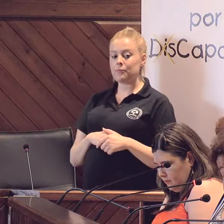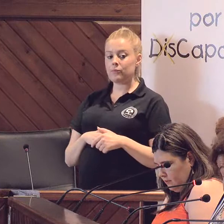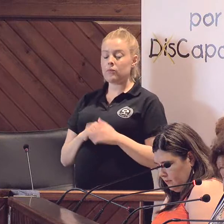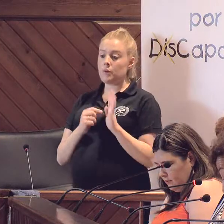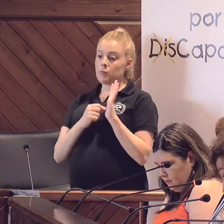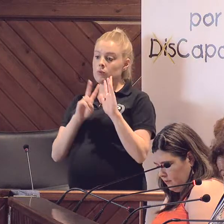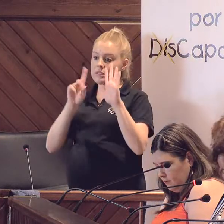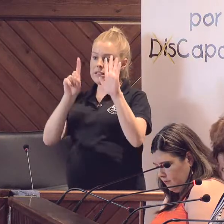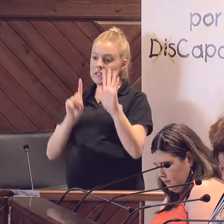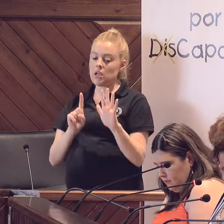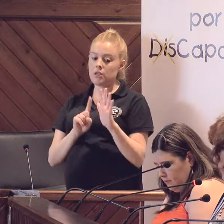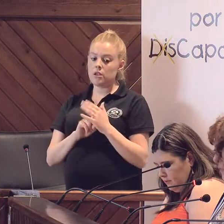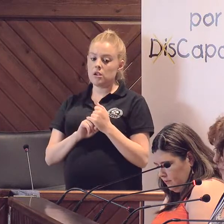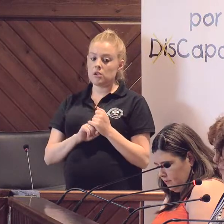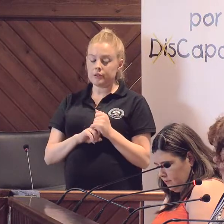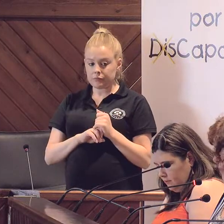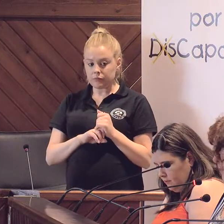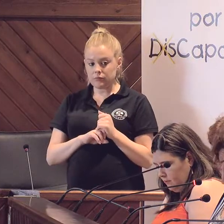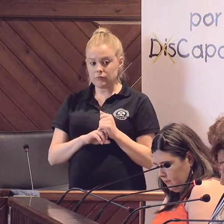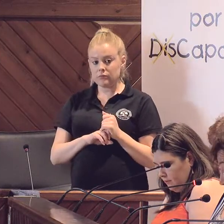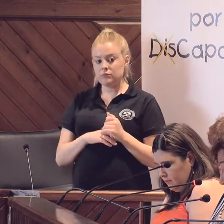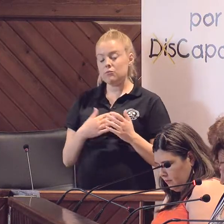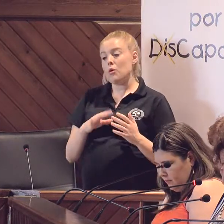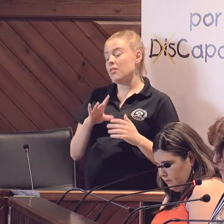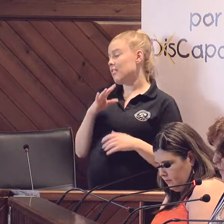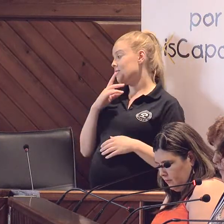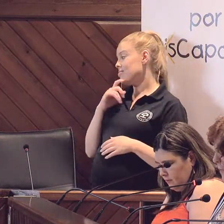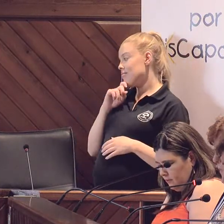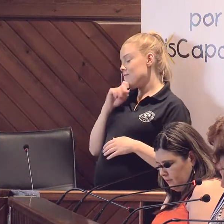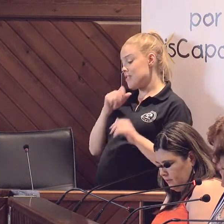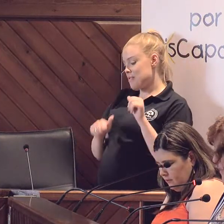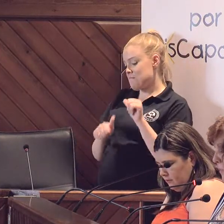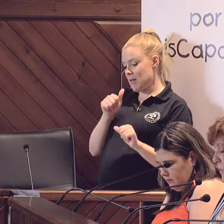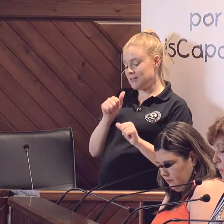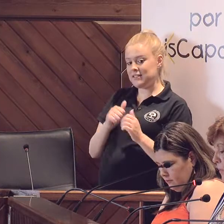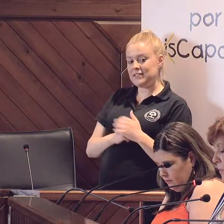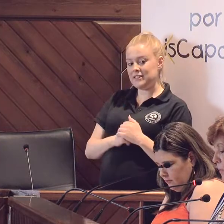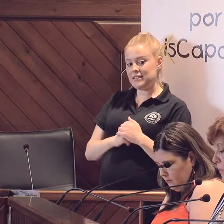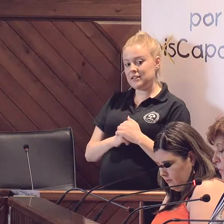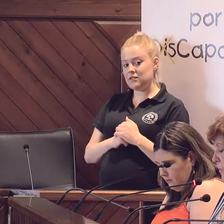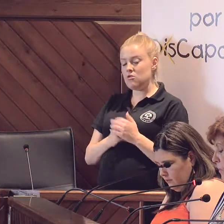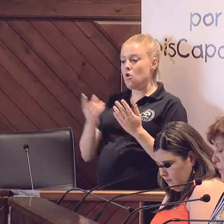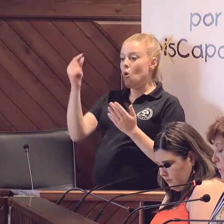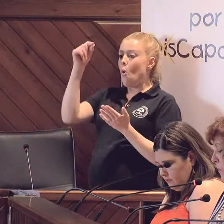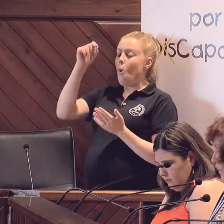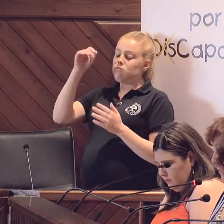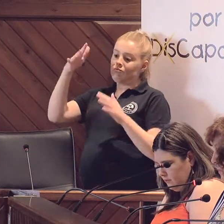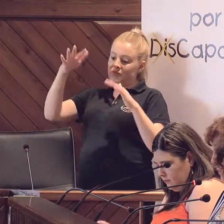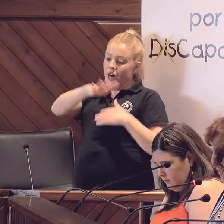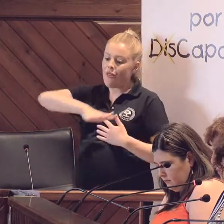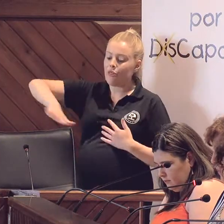El punto seis puede ser un poco más difícil. Configurar un centro o un punto de mediación familiar.